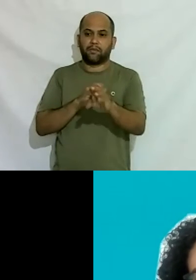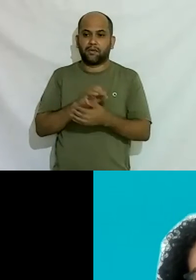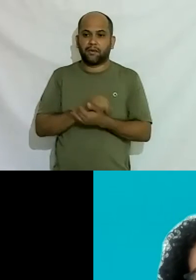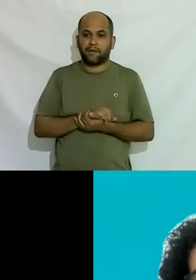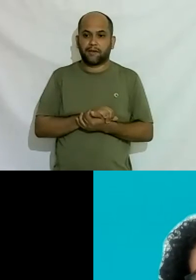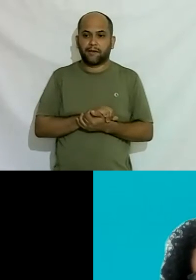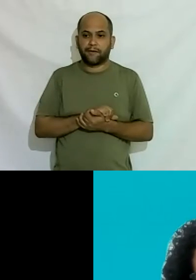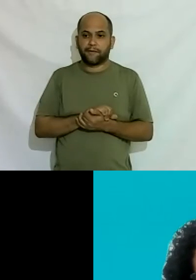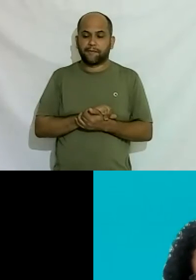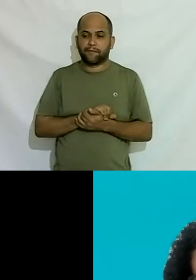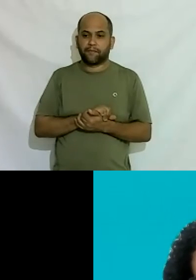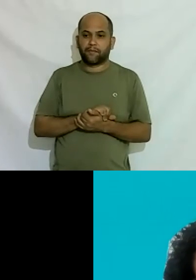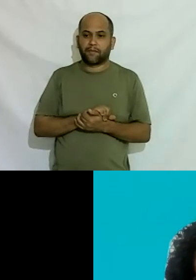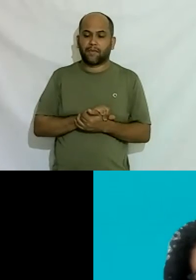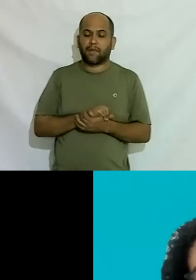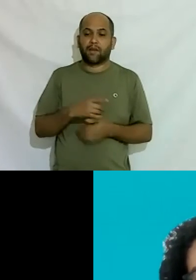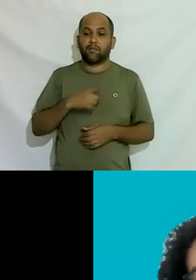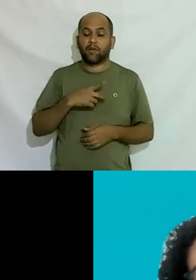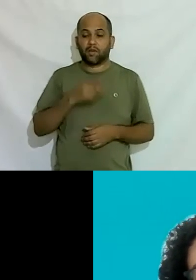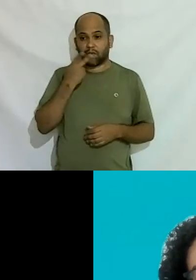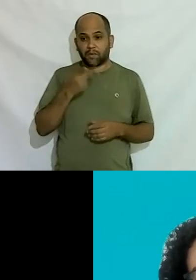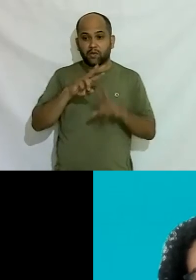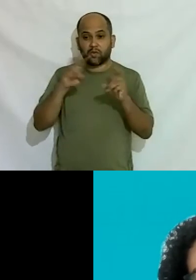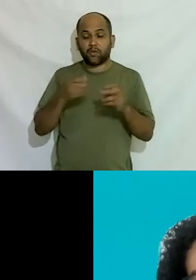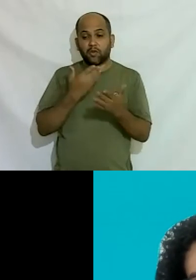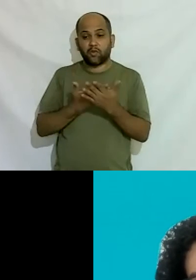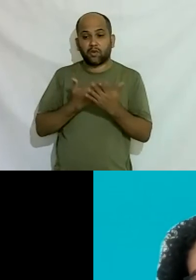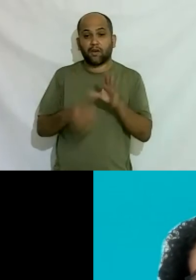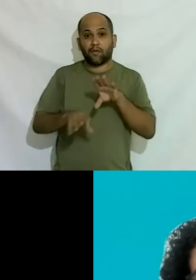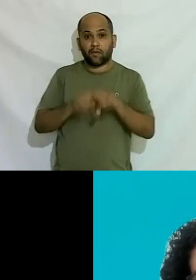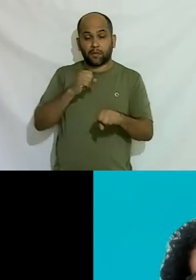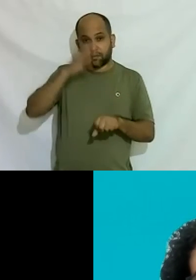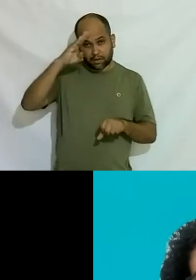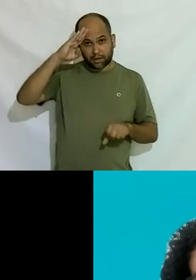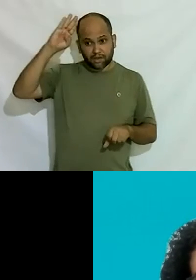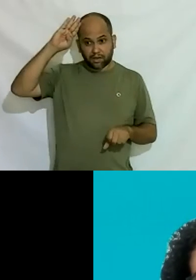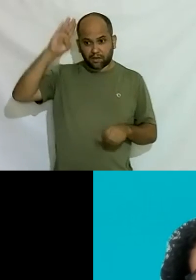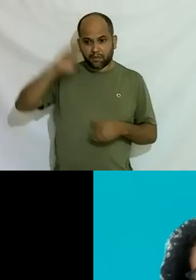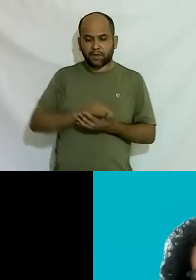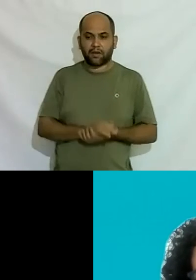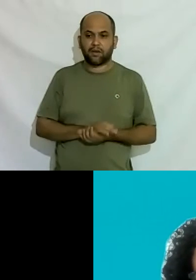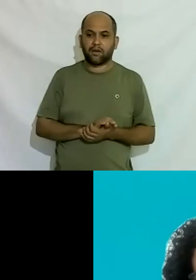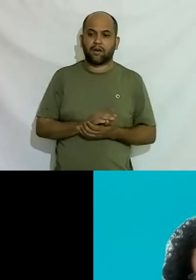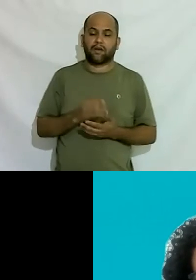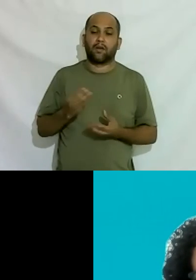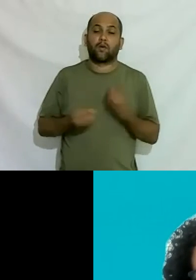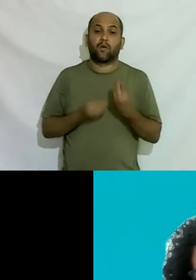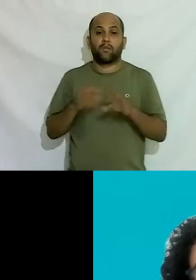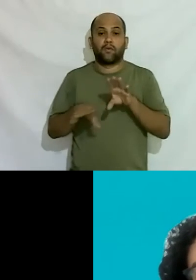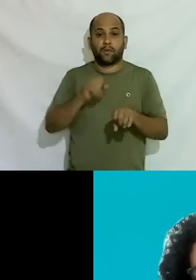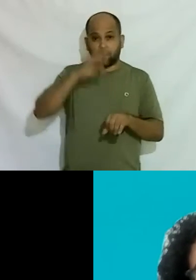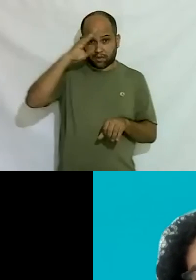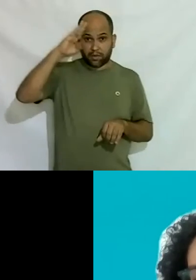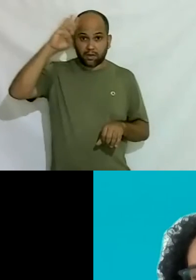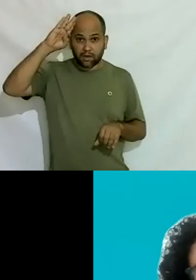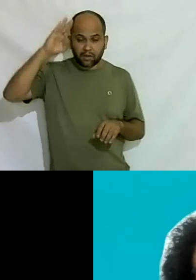apareceu constantemente aqui os comentários sobre estudar a formação acadêmica como que uma formação acadêmica como que